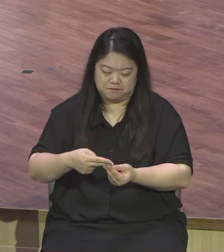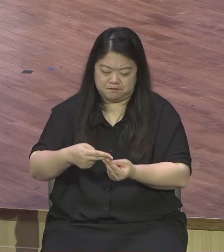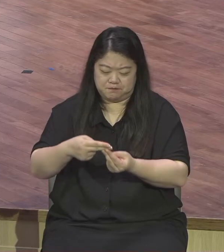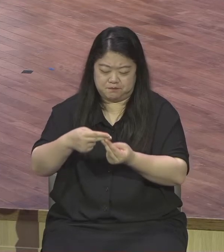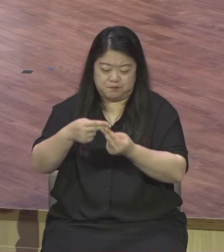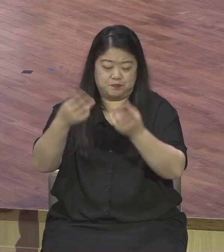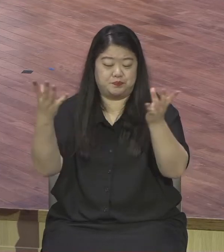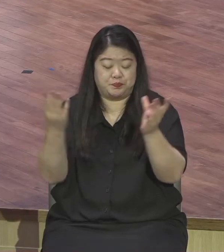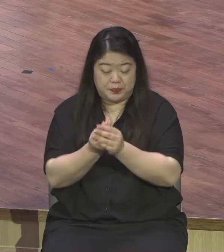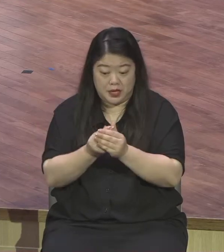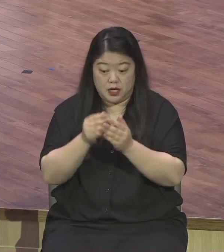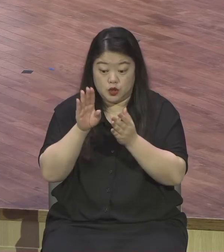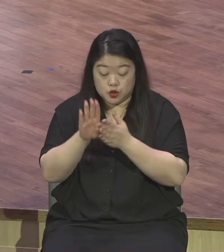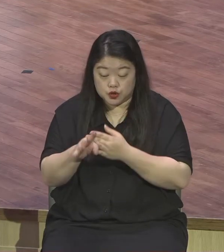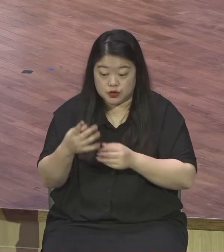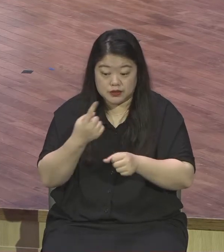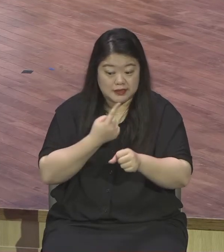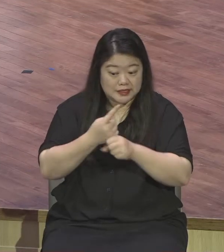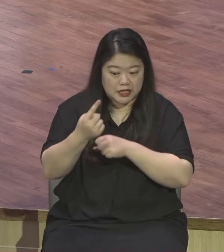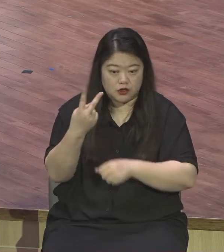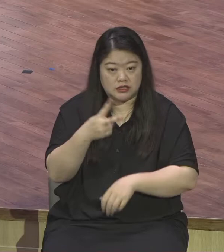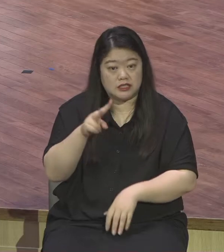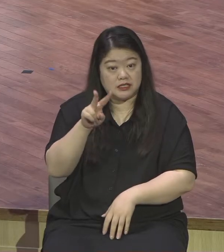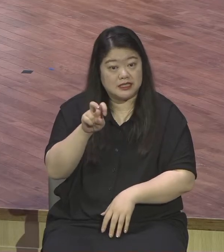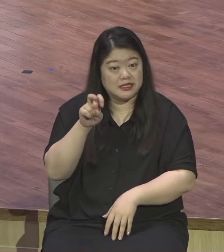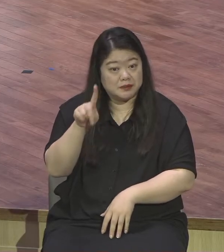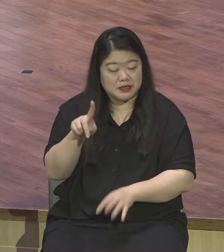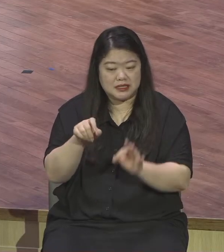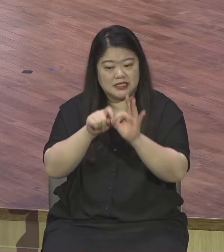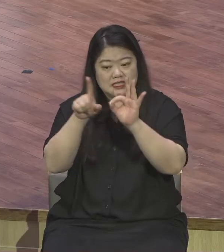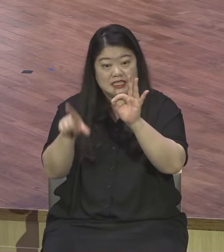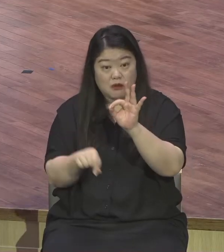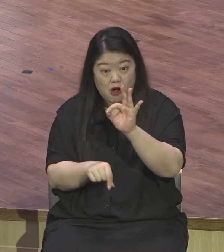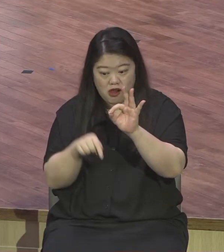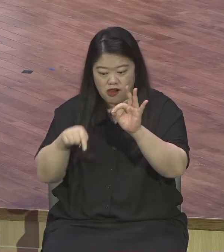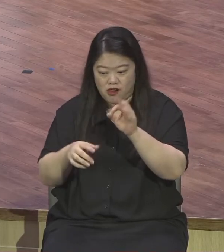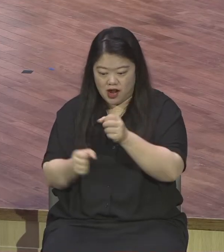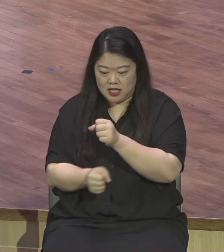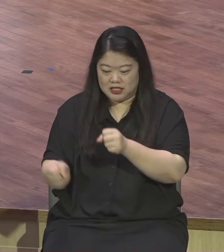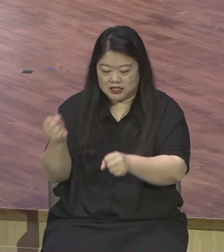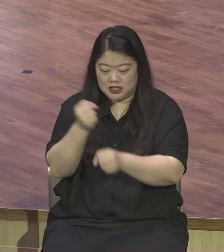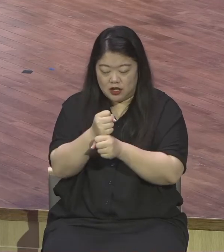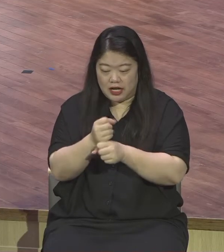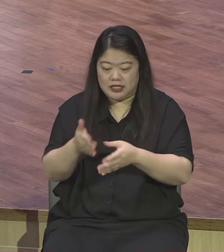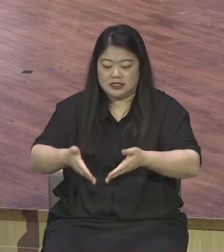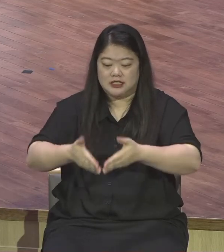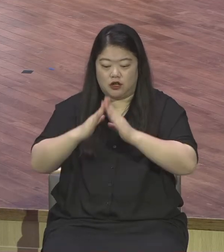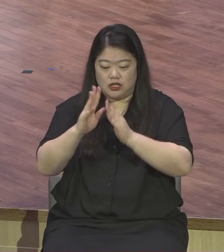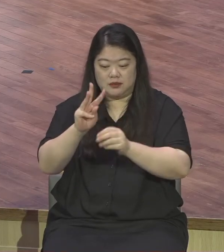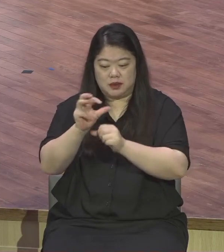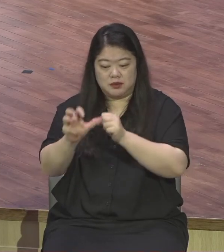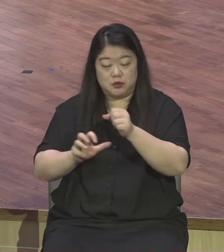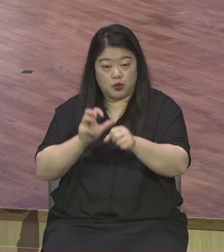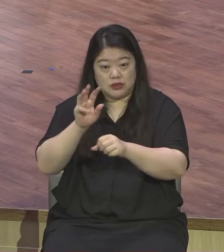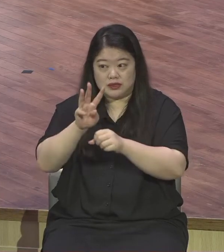10월에 본당 헌당을 헌당 예배를 드리기 위한 계획을 가지고